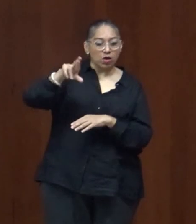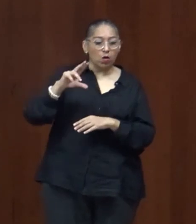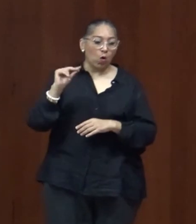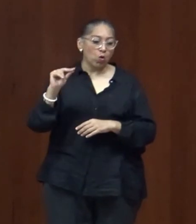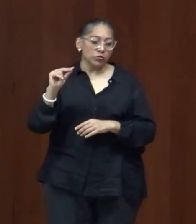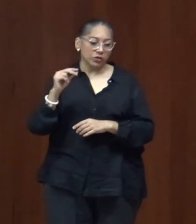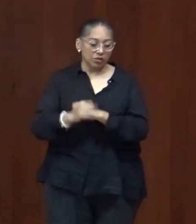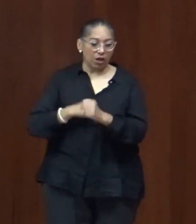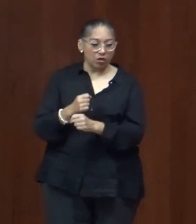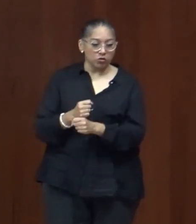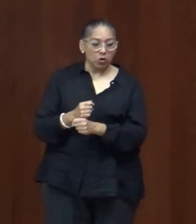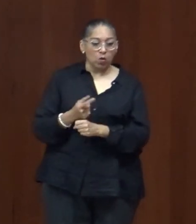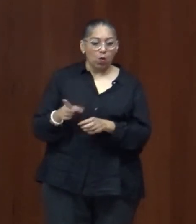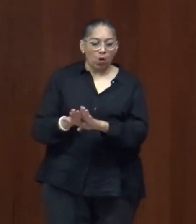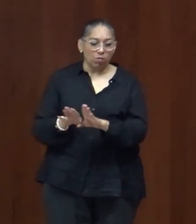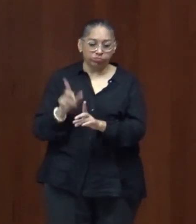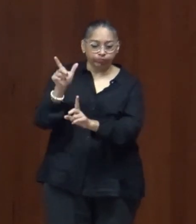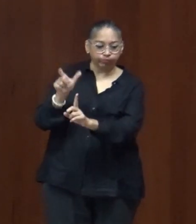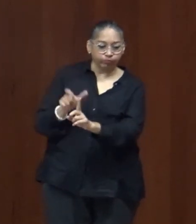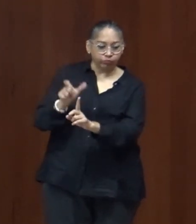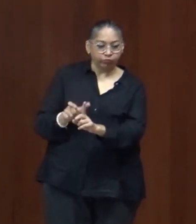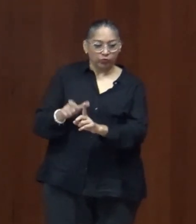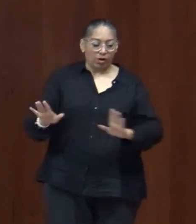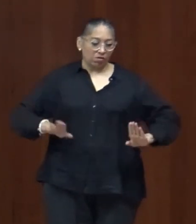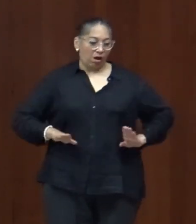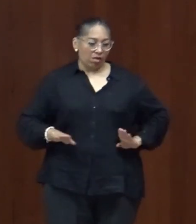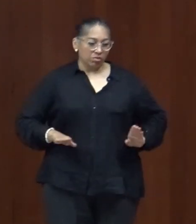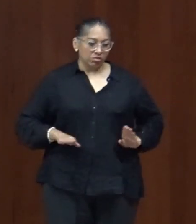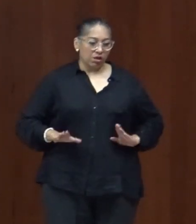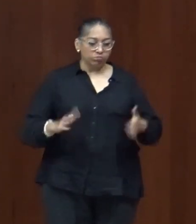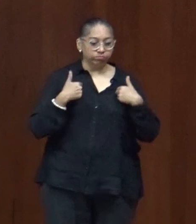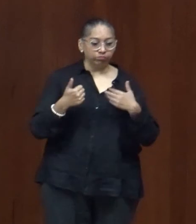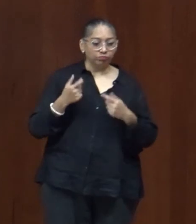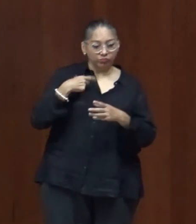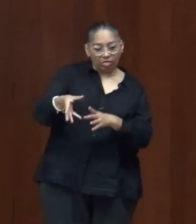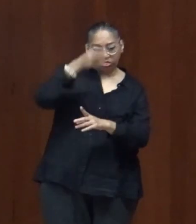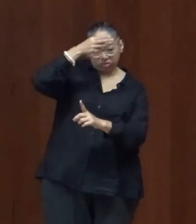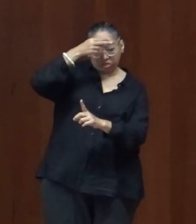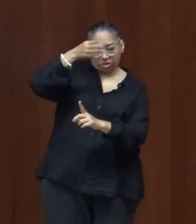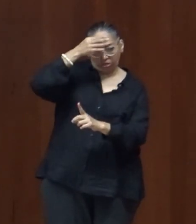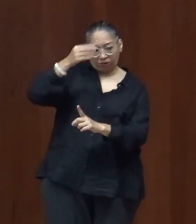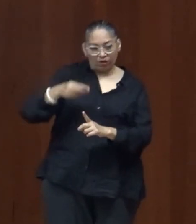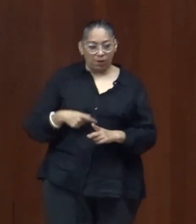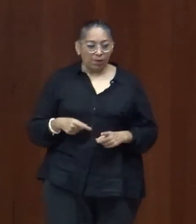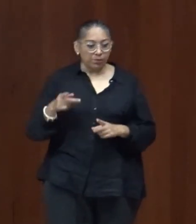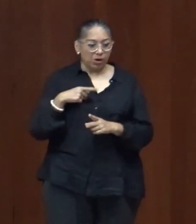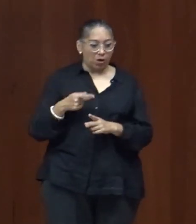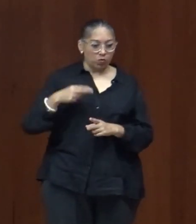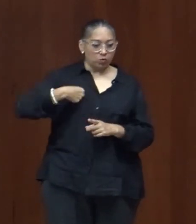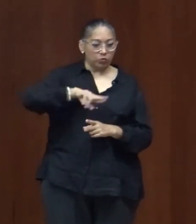desplazar en una ciudad pues entonces todos deberíamos pero en ese sentido estamos dejando fuera todavía las discapacidades